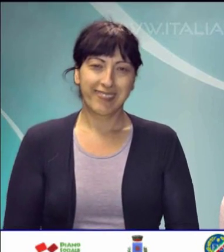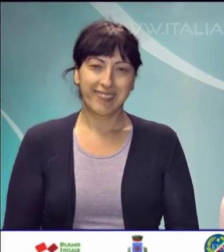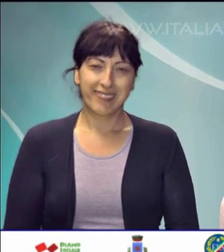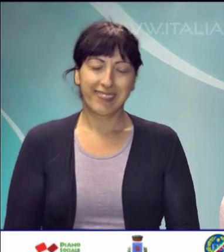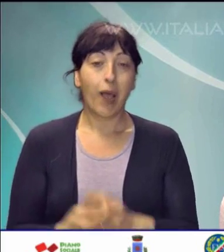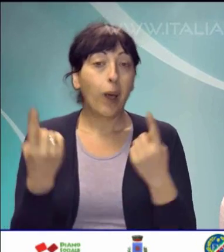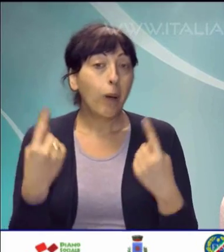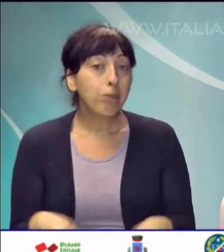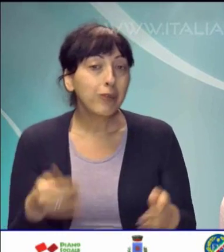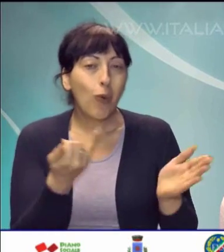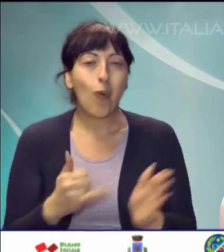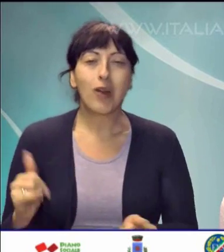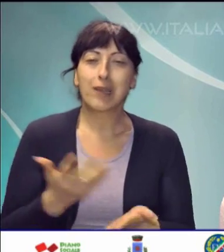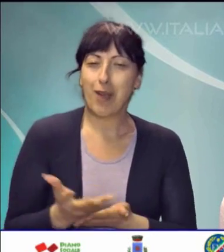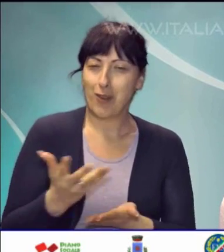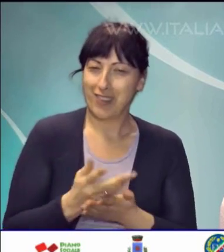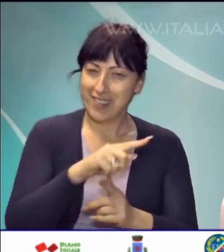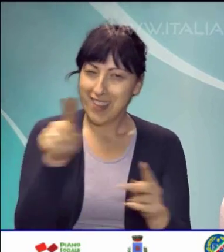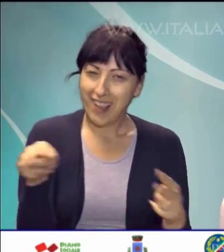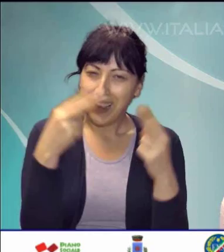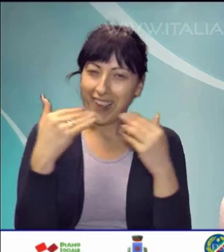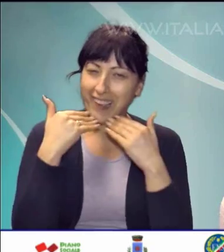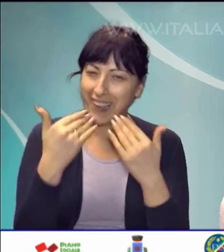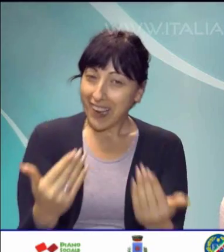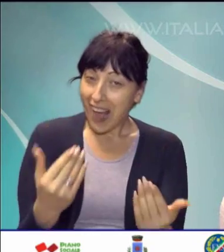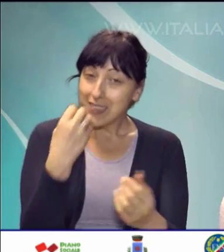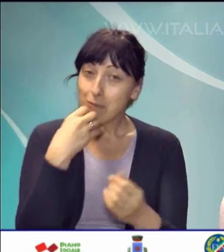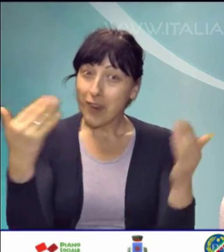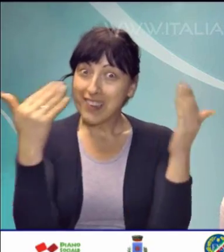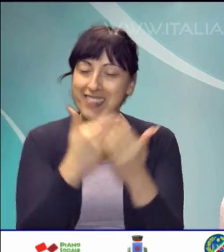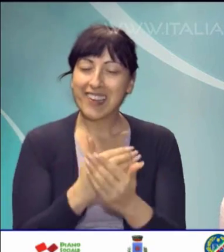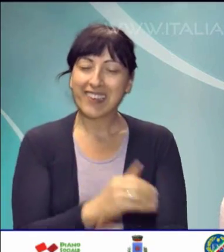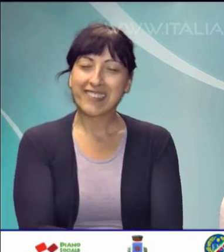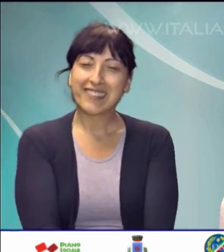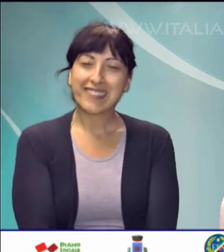Era questa l'ultima notizia, vi ringraziamo per averci seguito. Buona serata.